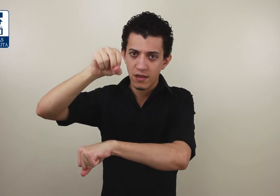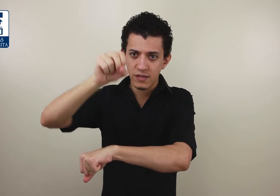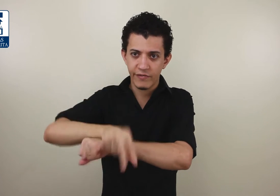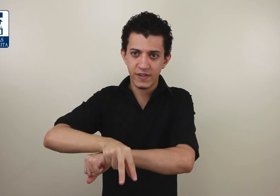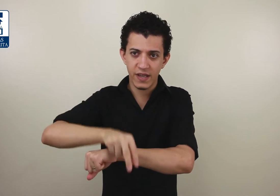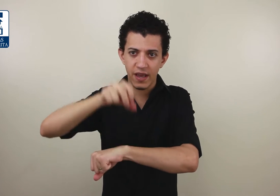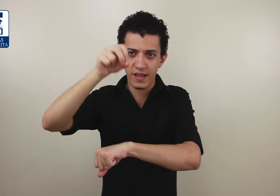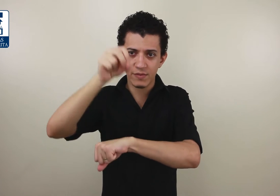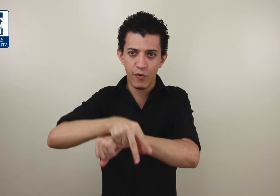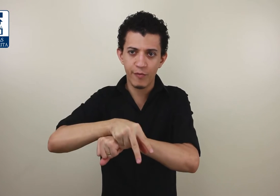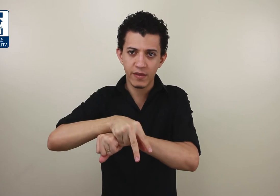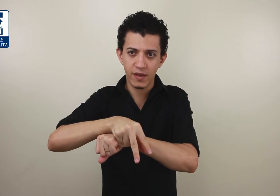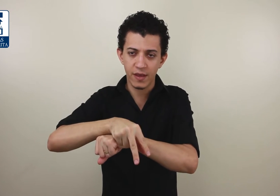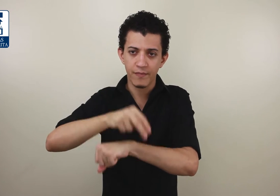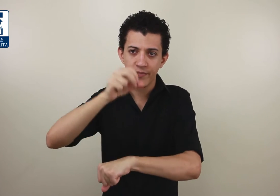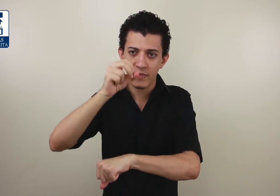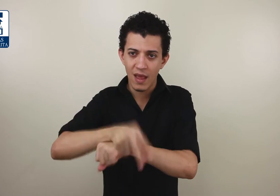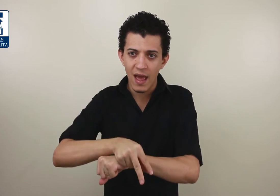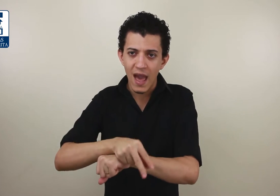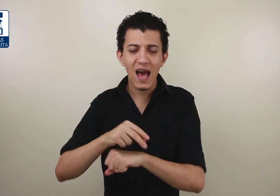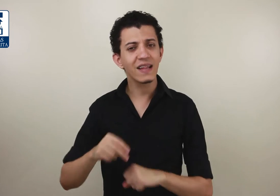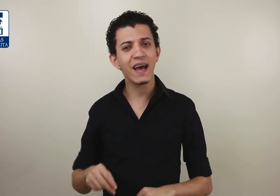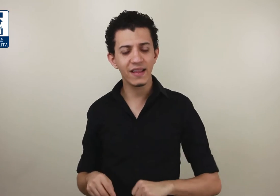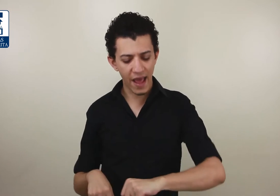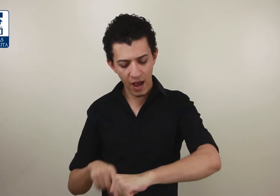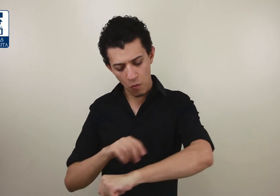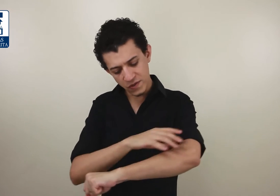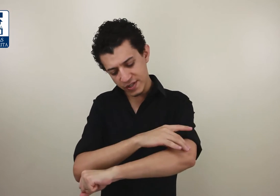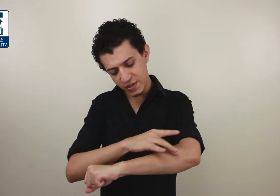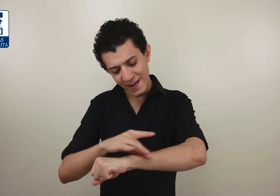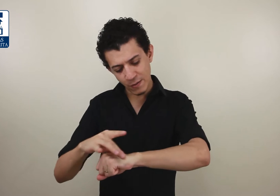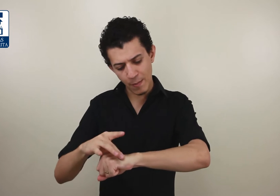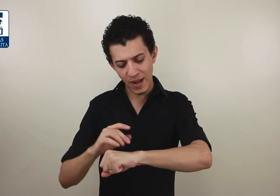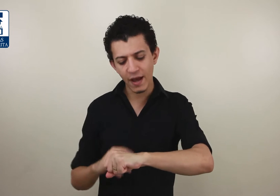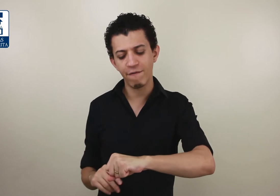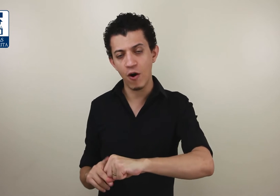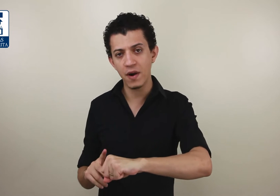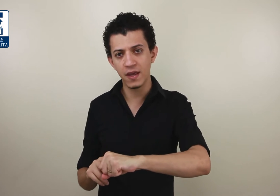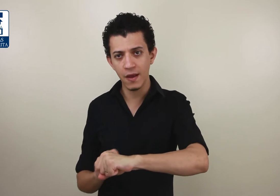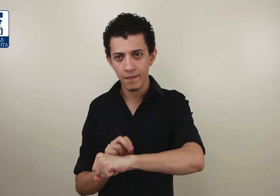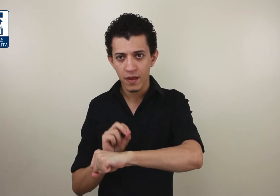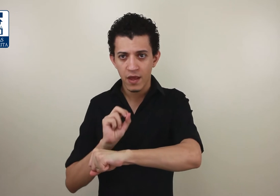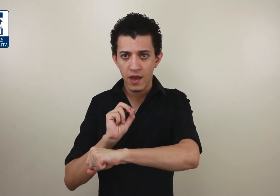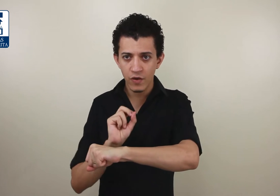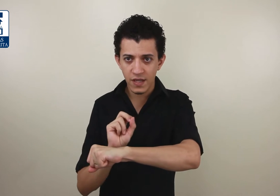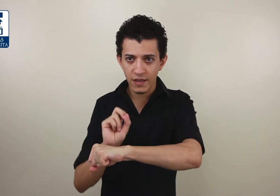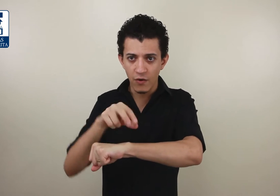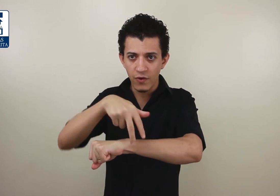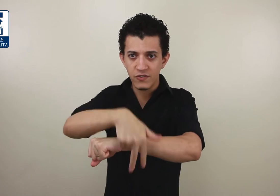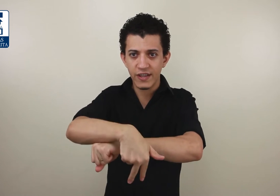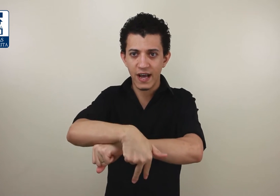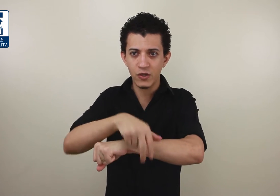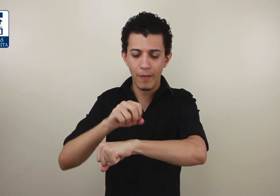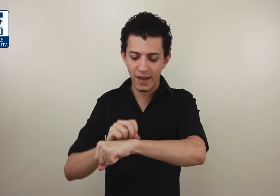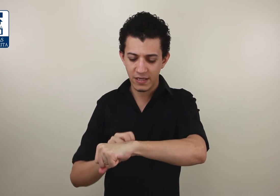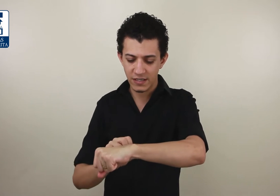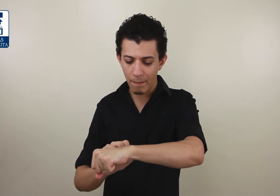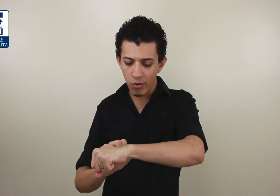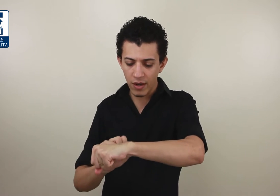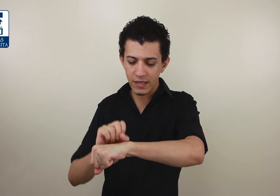para fazer esse movimento aqui. Ela dá a ideia como se você tivesse uma plataforma aqui e você então fosse ficar de pé. Você está pulando